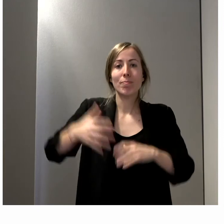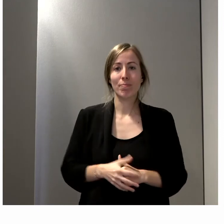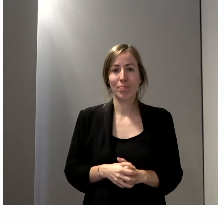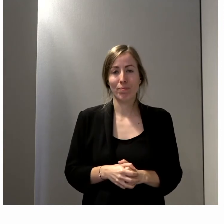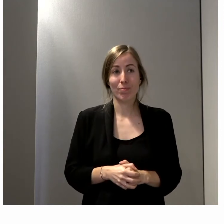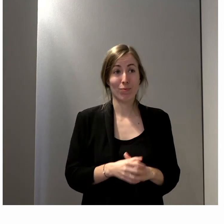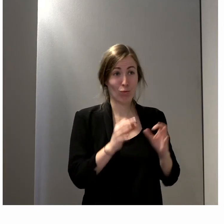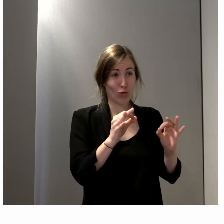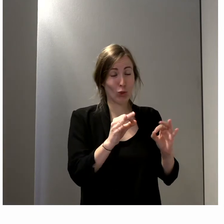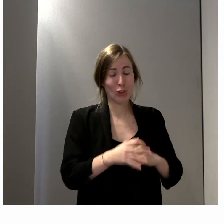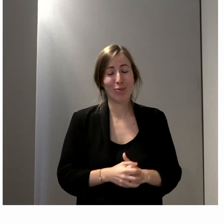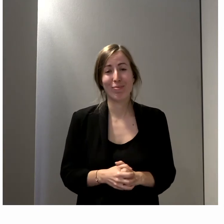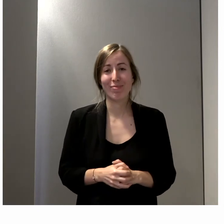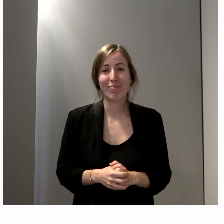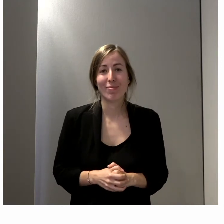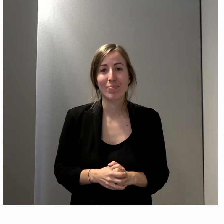Tout à fait.